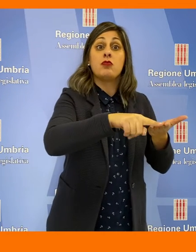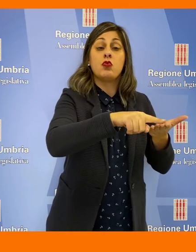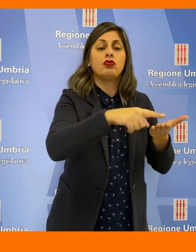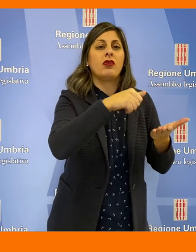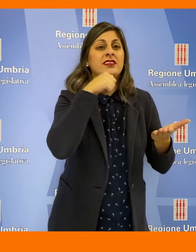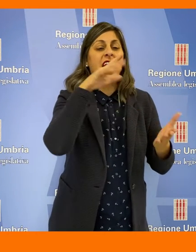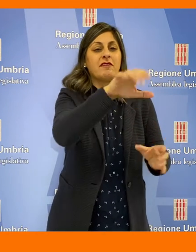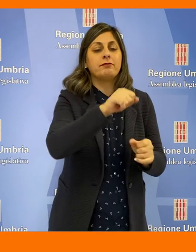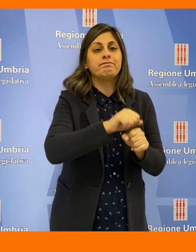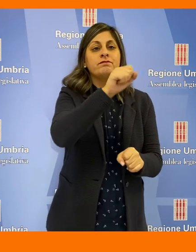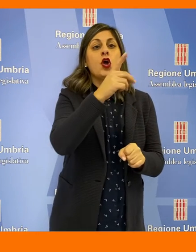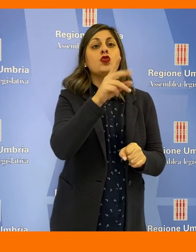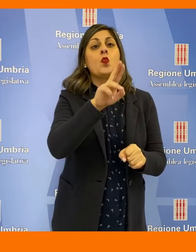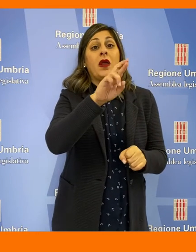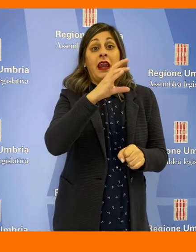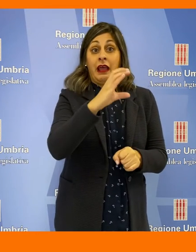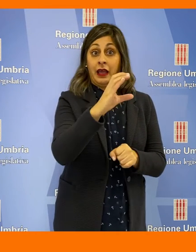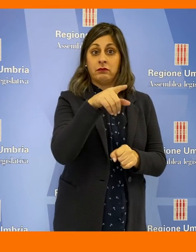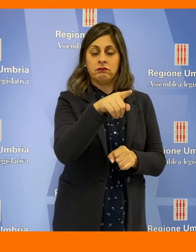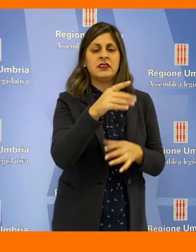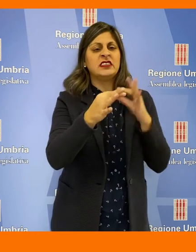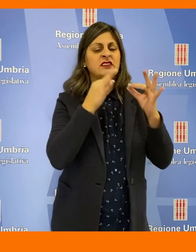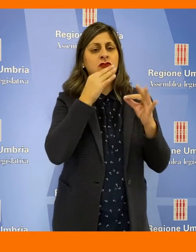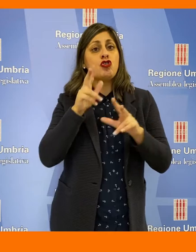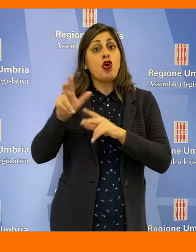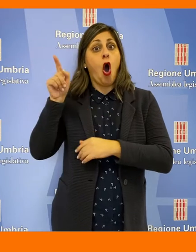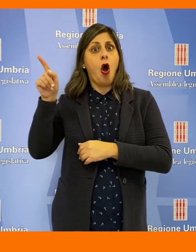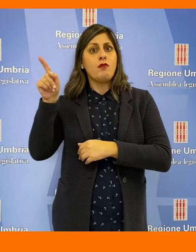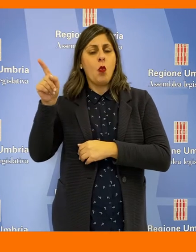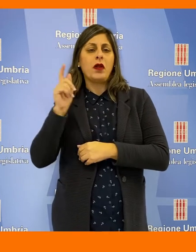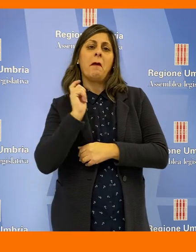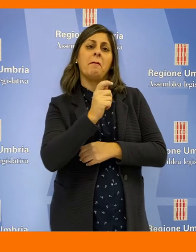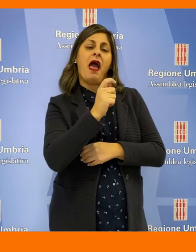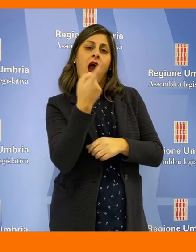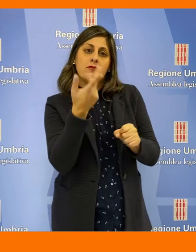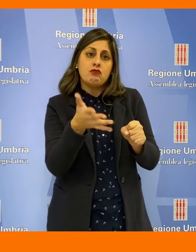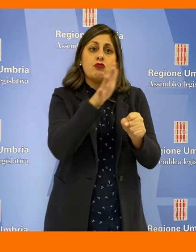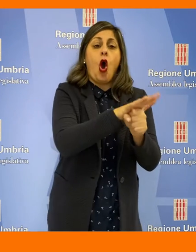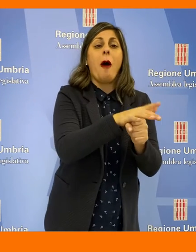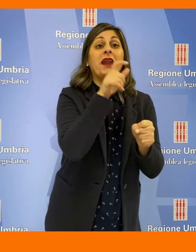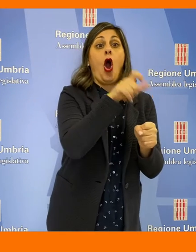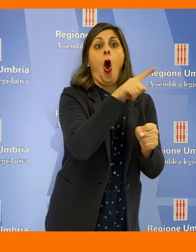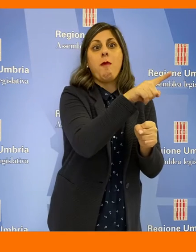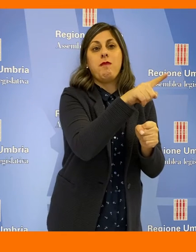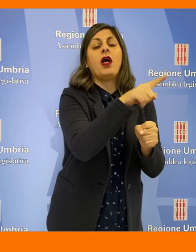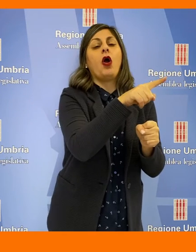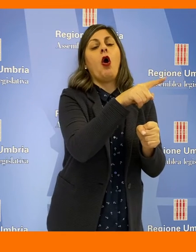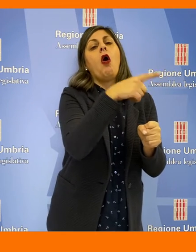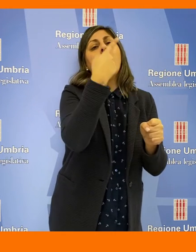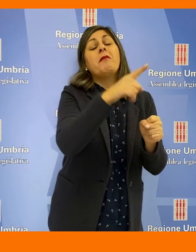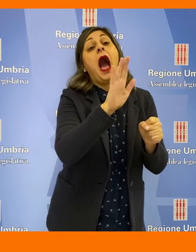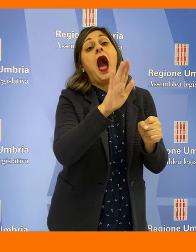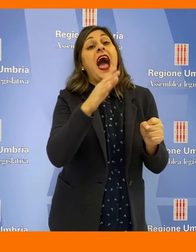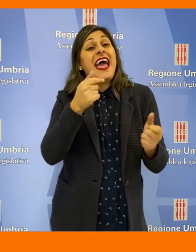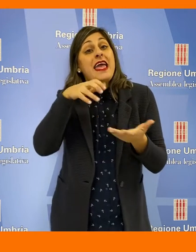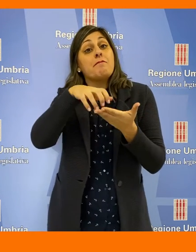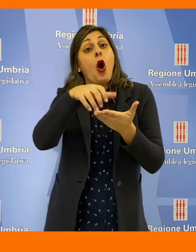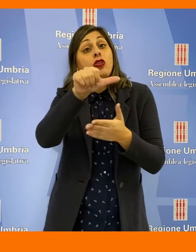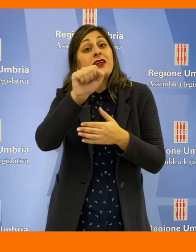fini dell'acquisizione del DURC facendo intervenire i comuni per i pagamenti di tali obblighi a decurtazione degli importi dei SAL,